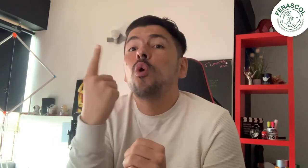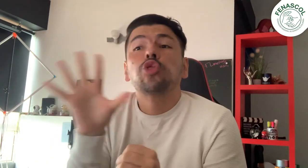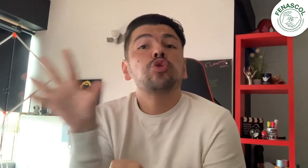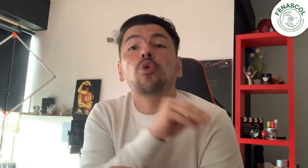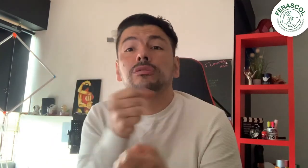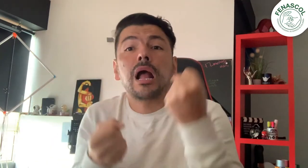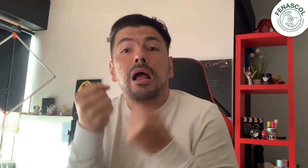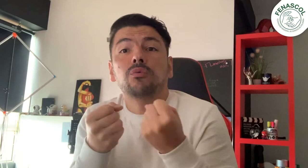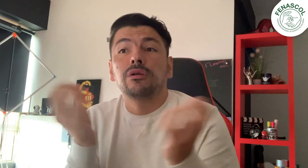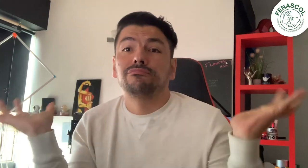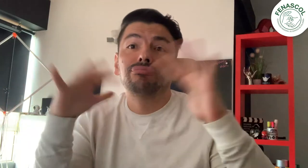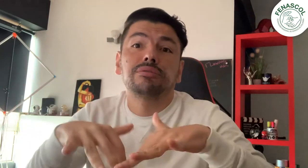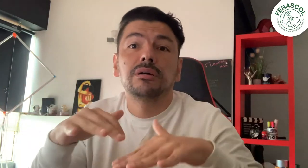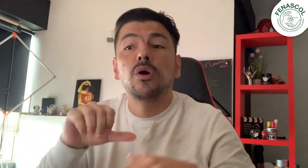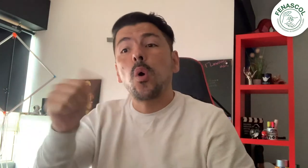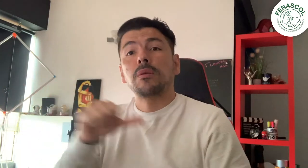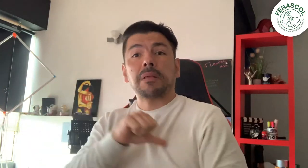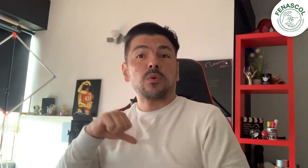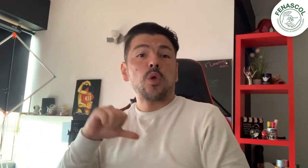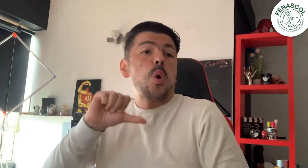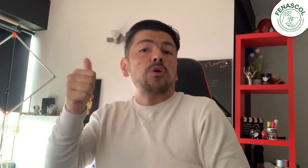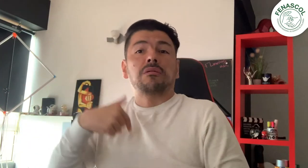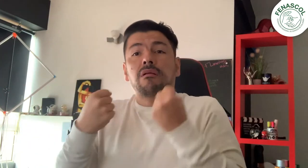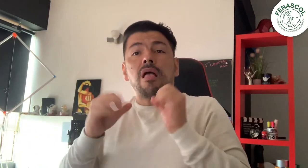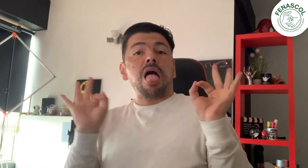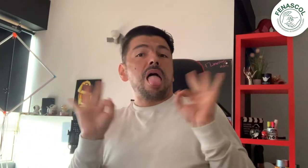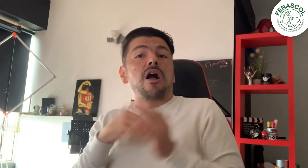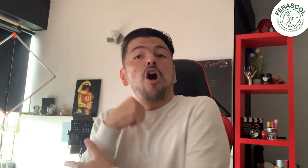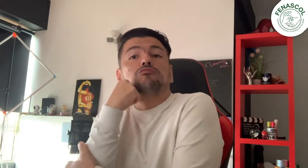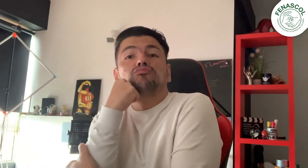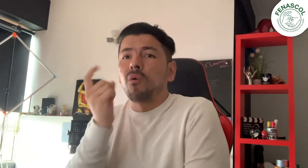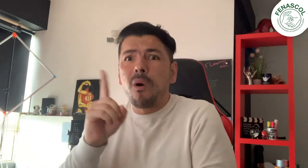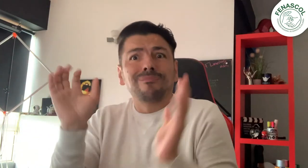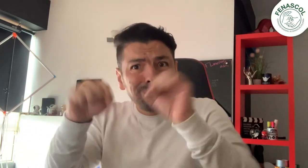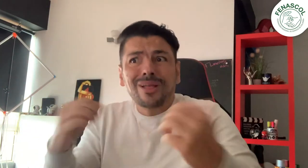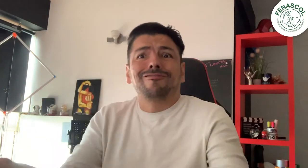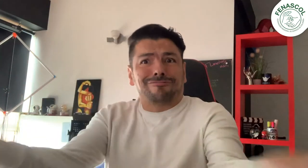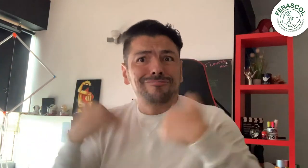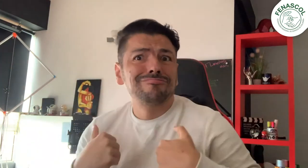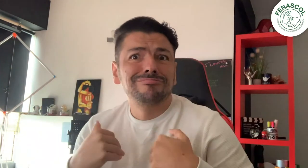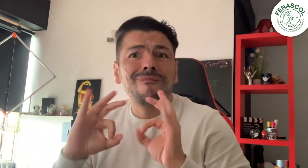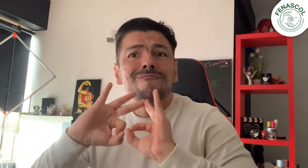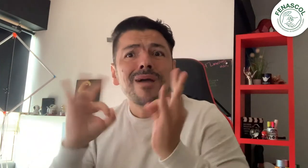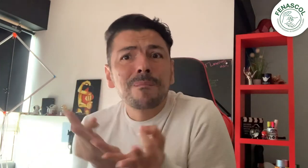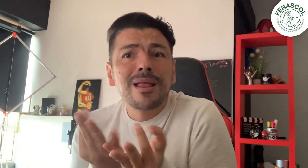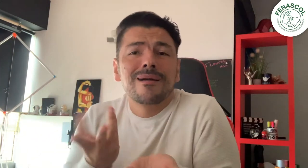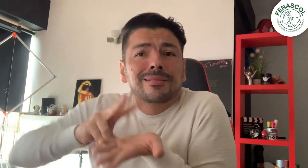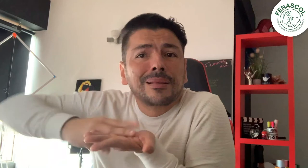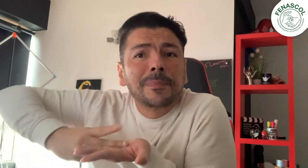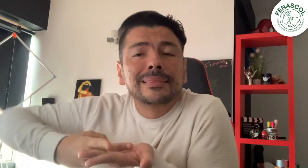estos aspectos para el 26 de marzo. Recuerden que el viernes no solo están convocadas las personas sordas que tengan carro o moto. No,